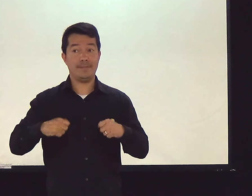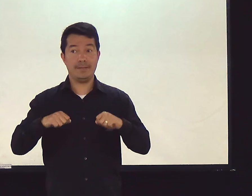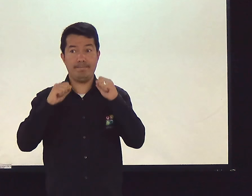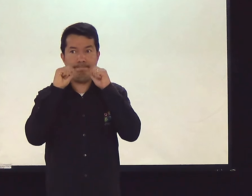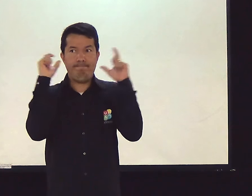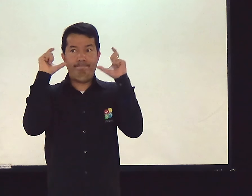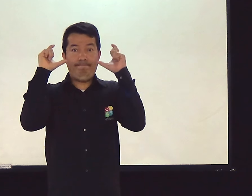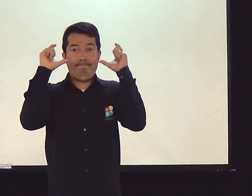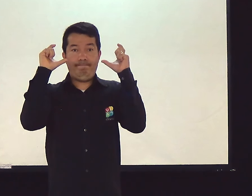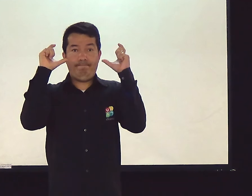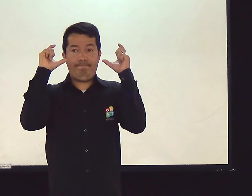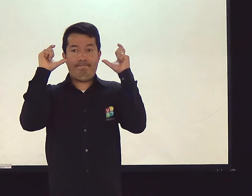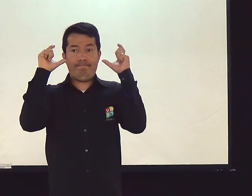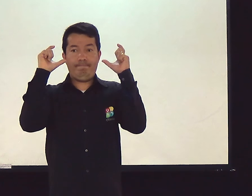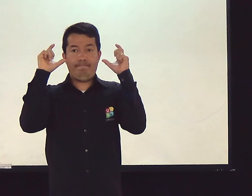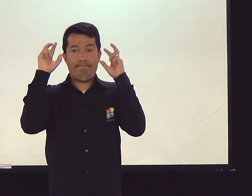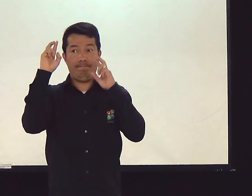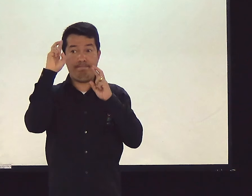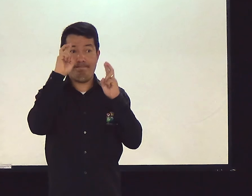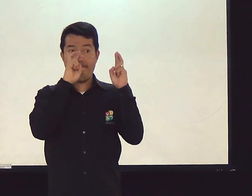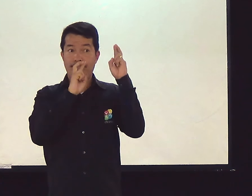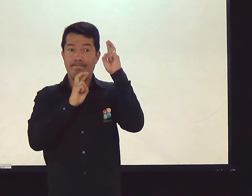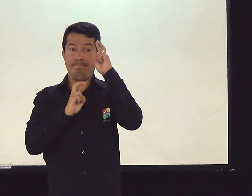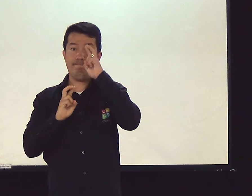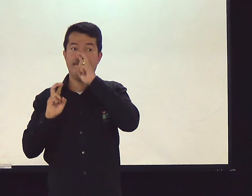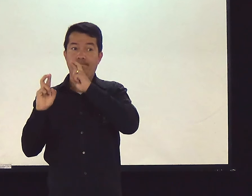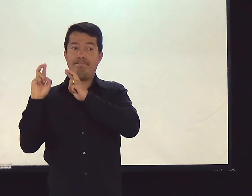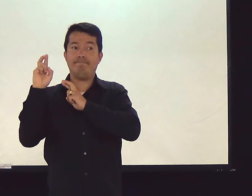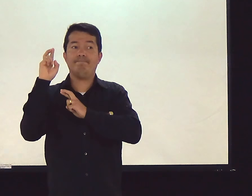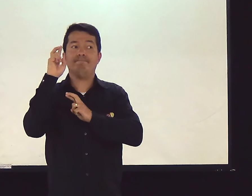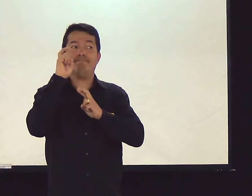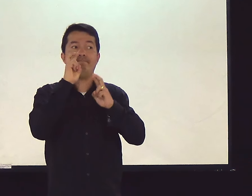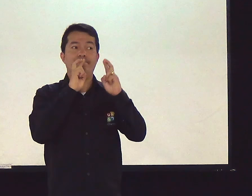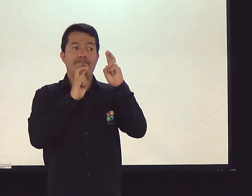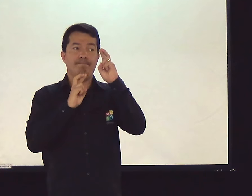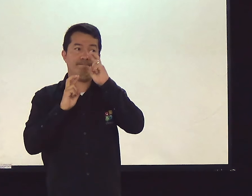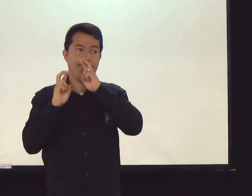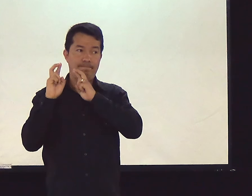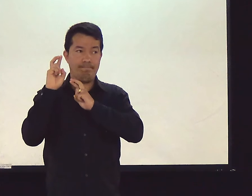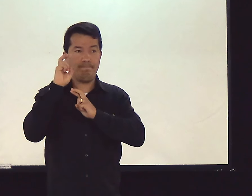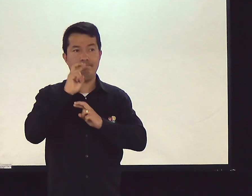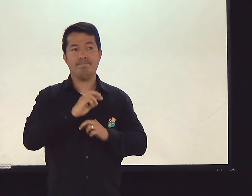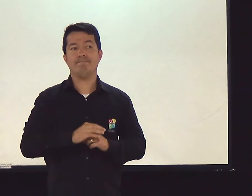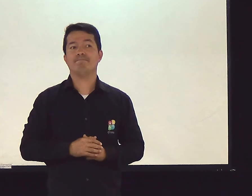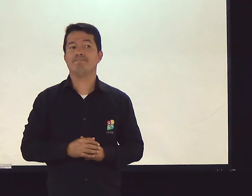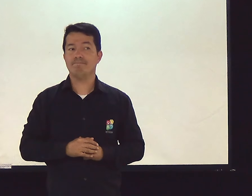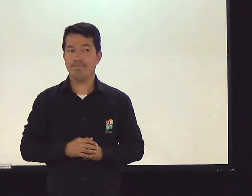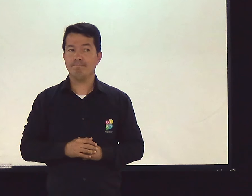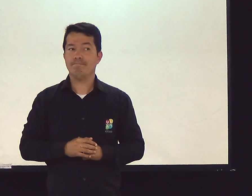e vocês, nós precisamos estar atentos. O tempo todo, vigiando. Né?